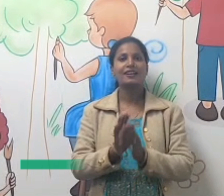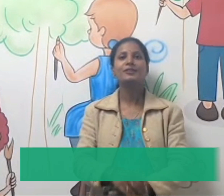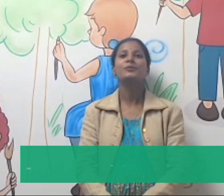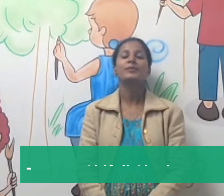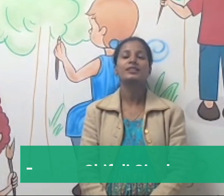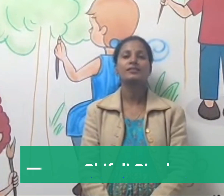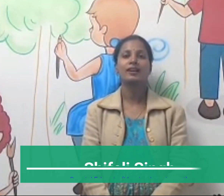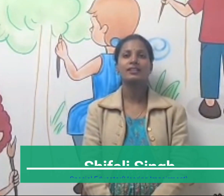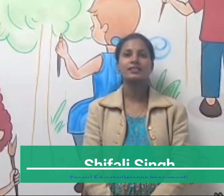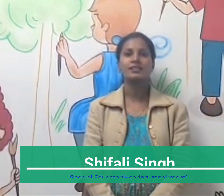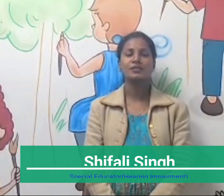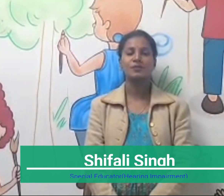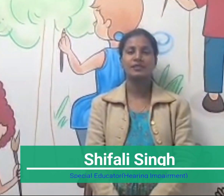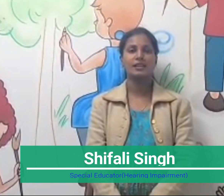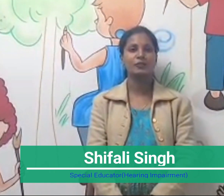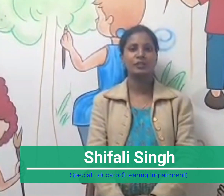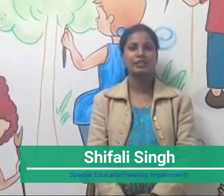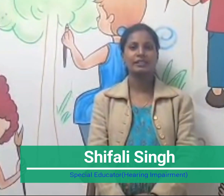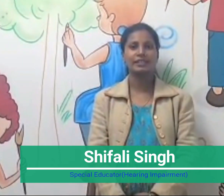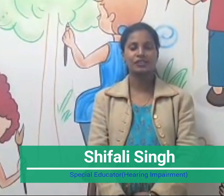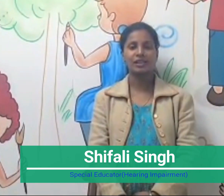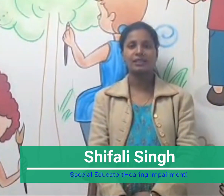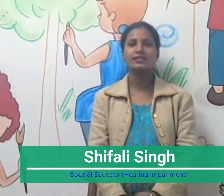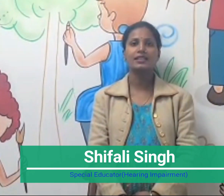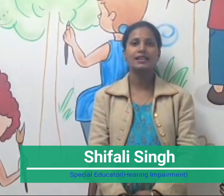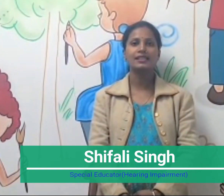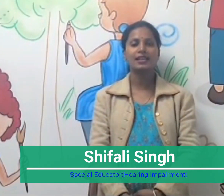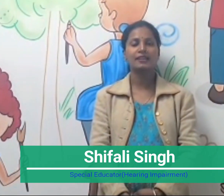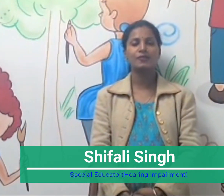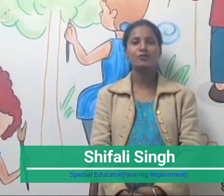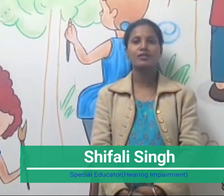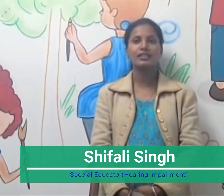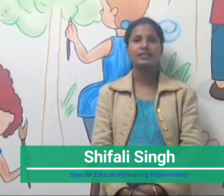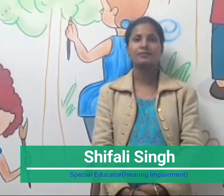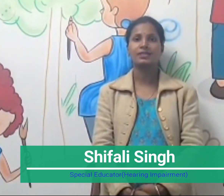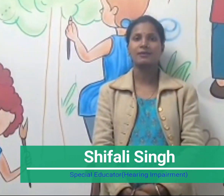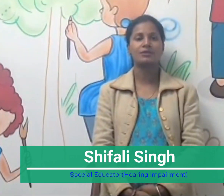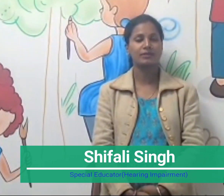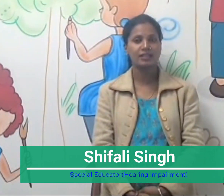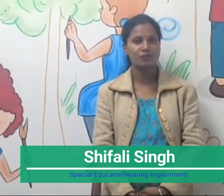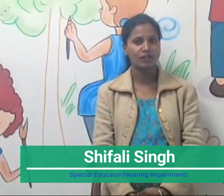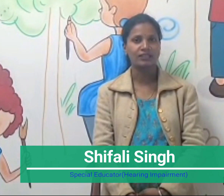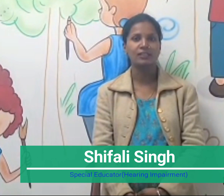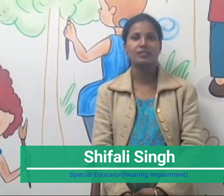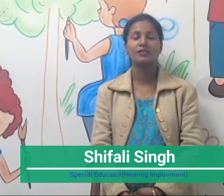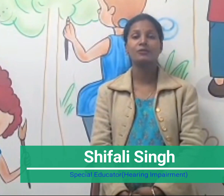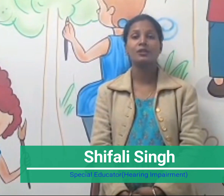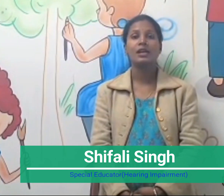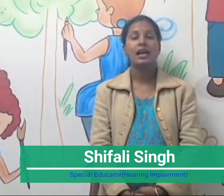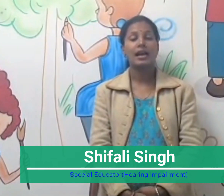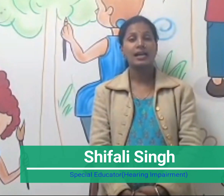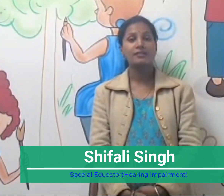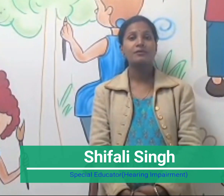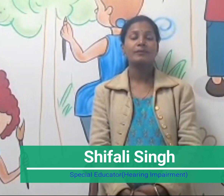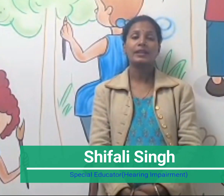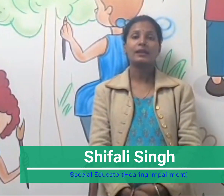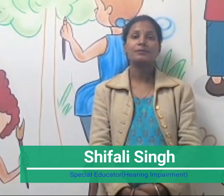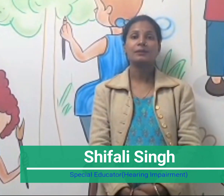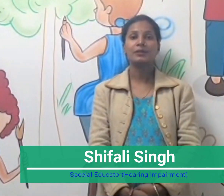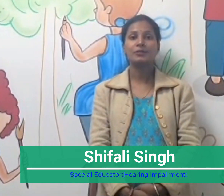मैं शिफाली सिंग स्पेसल एजुकेटर एचाई सियासी लखनोंस की तरफ से आप सभी का स्वागत करती हूँ आज मैं आप सभी